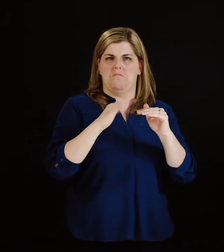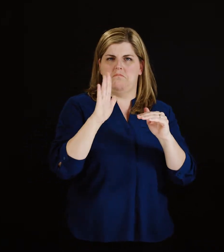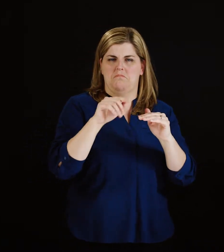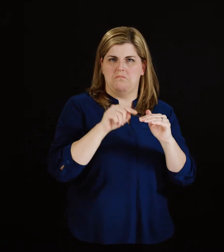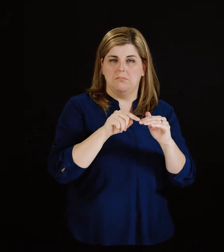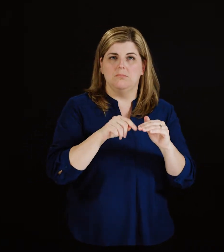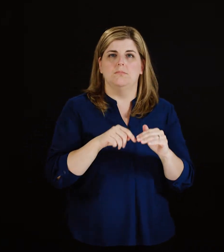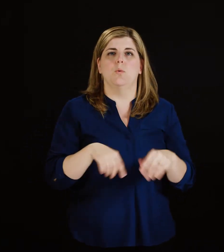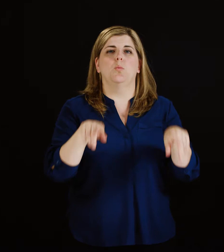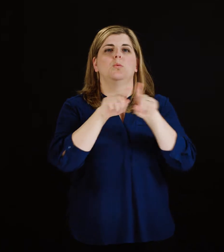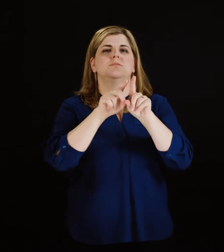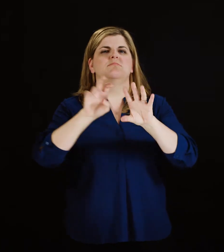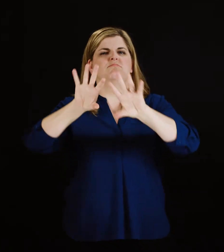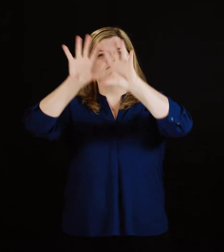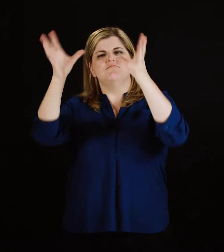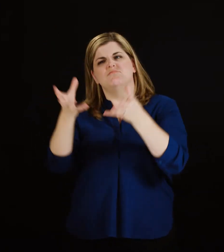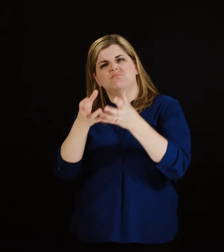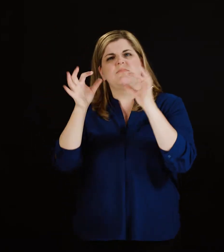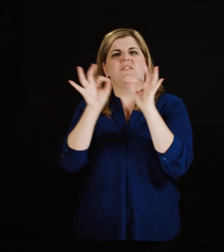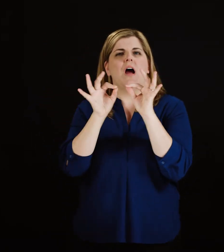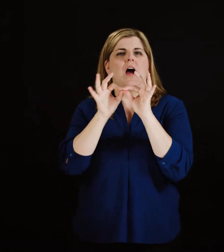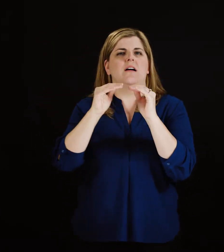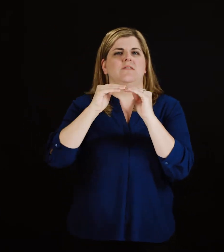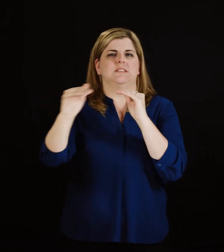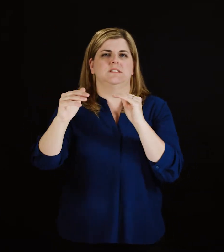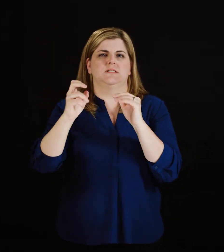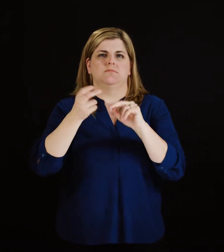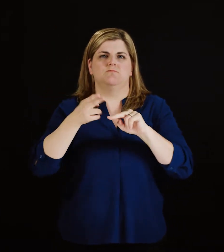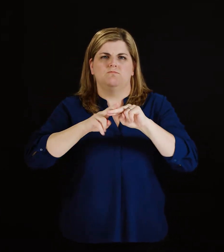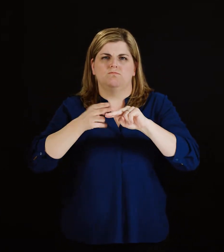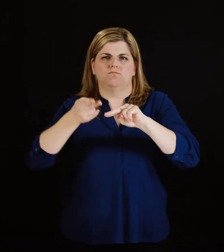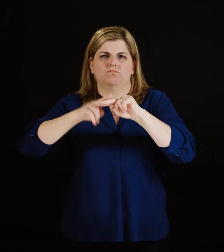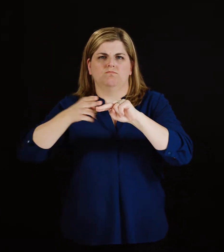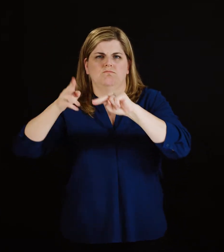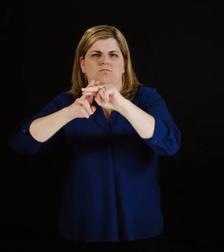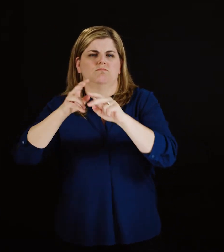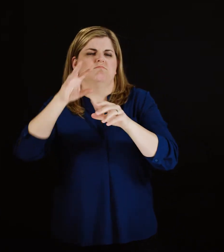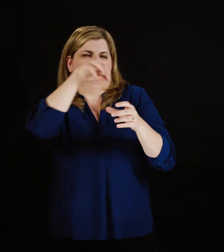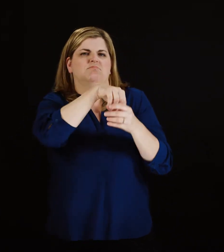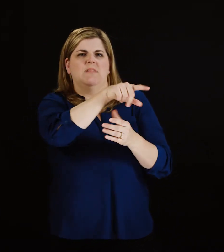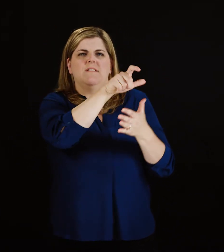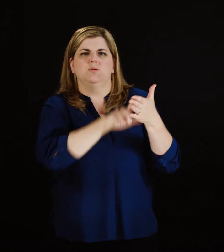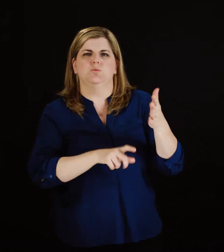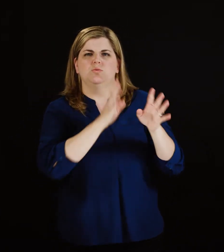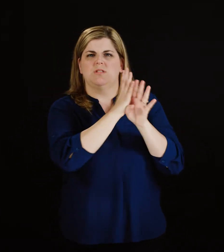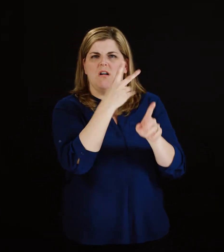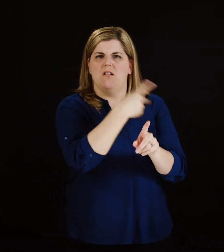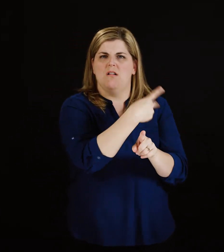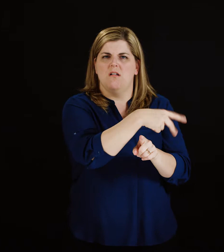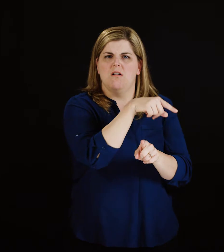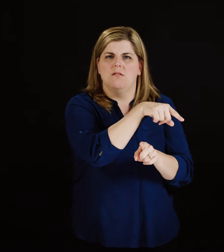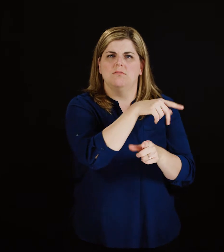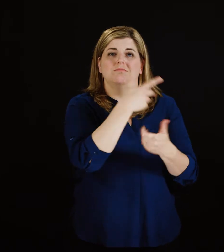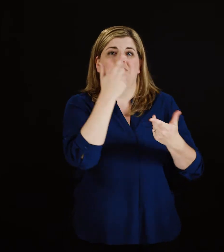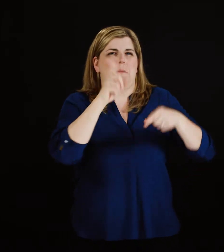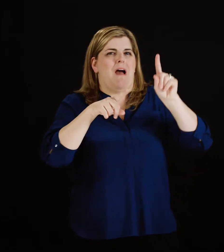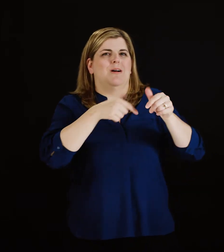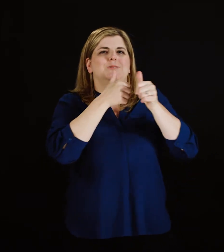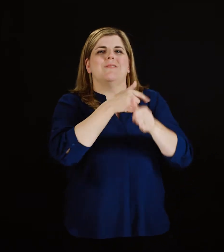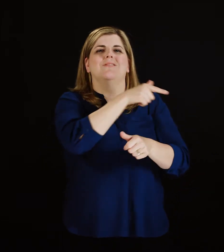qui s'appliquent à la facture du client en fonction de la quantité de données utilisées au cours du cycle de